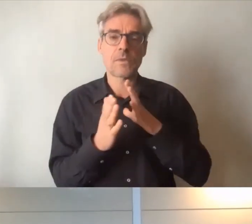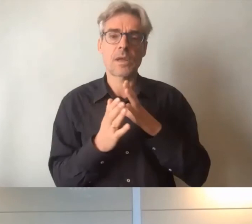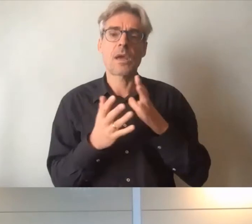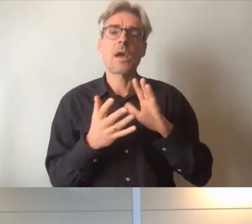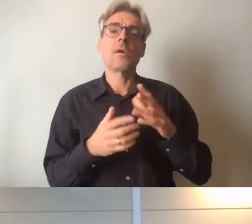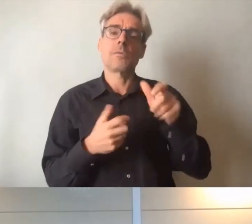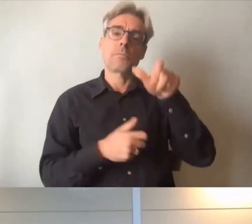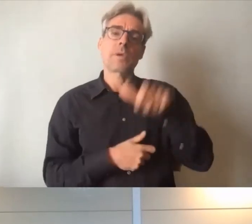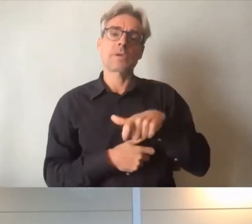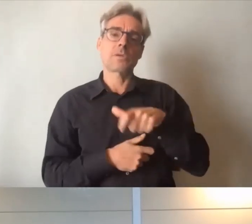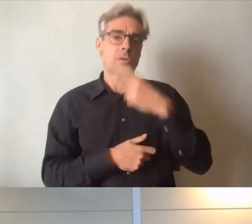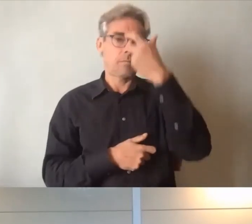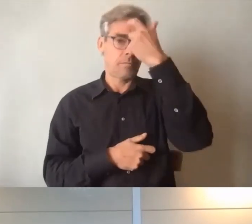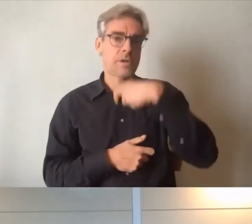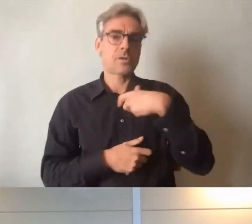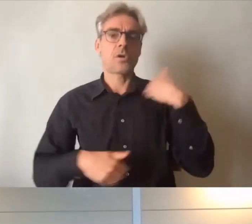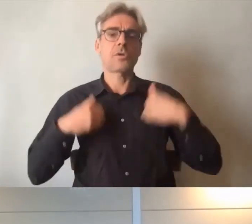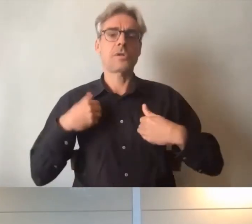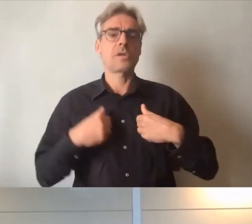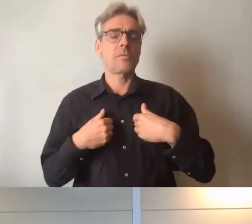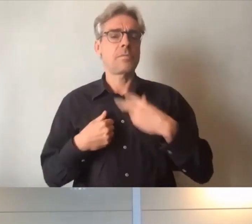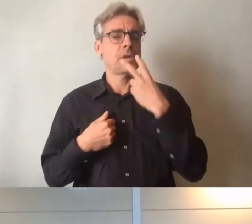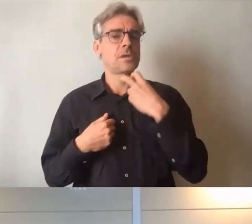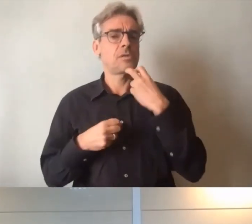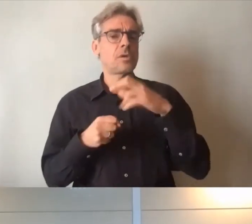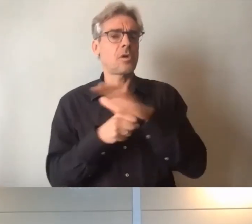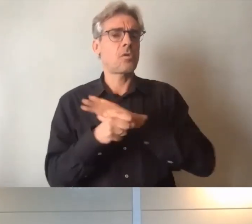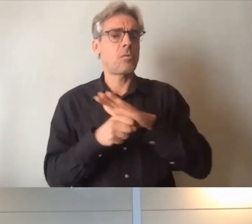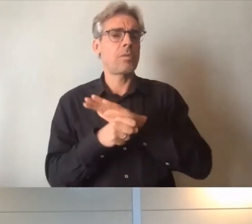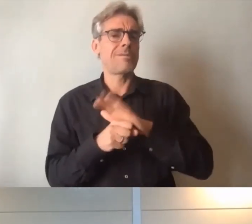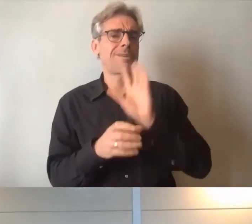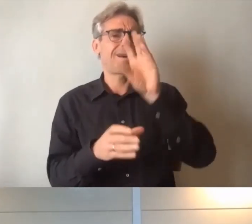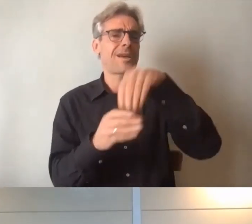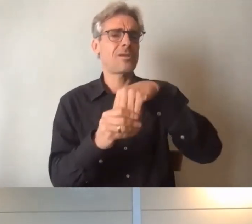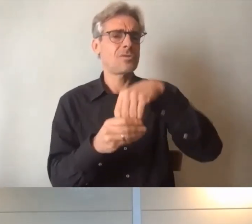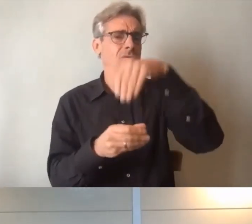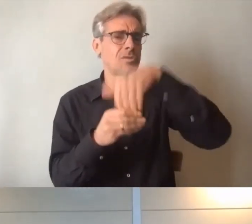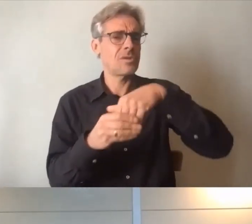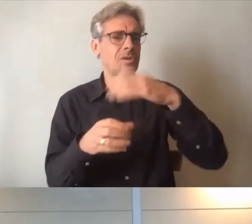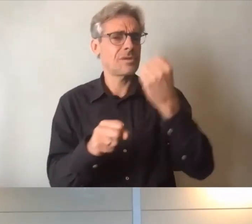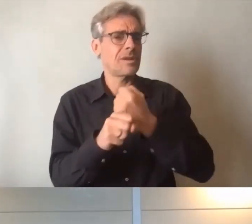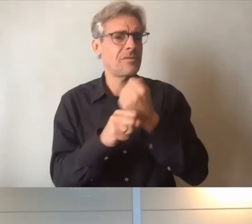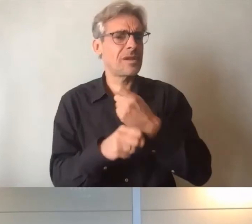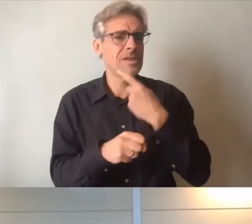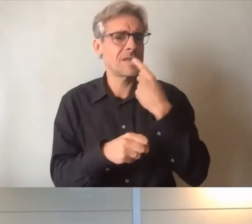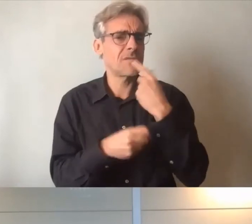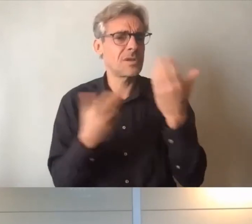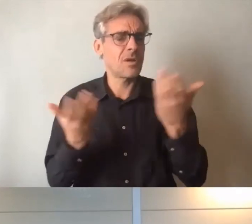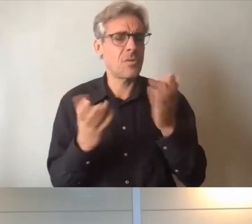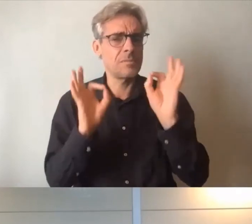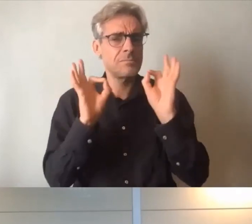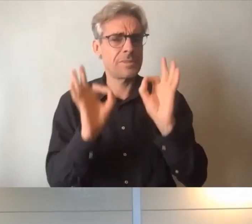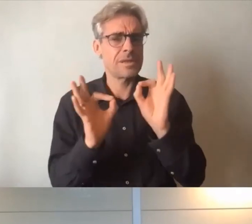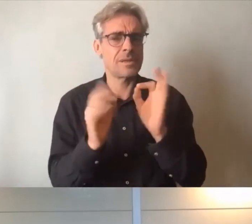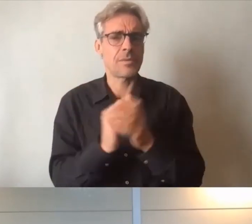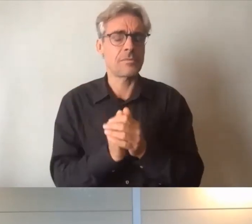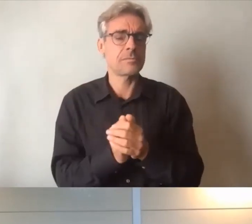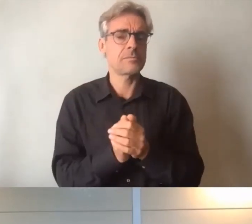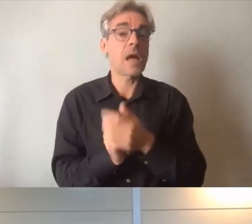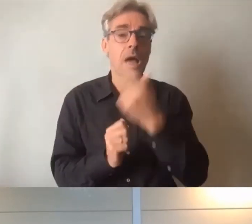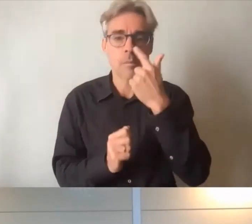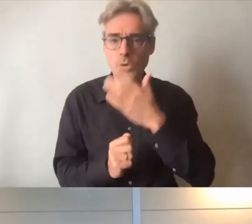citoyenneté que représente l'inclusion au travail elle représente tout d'abord